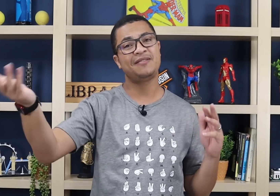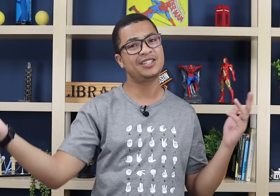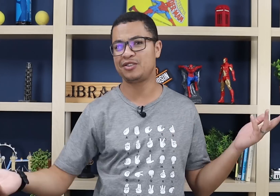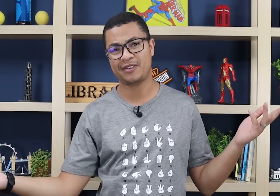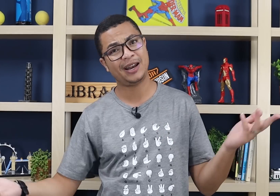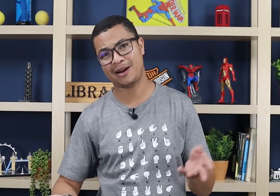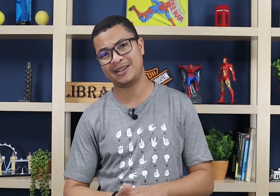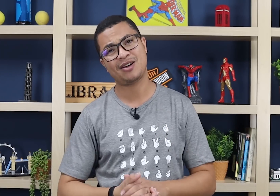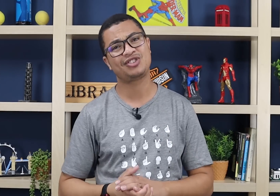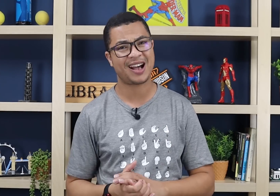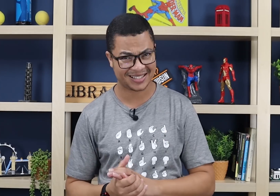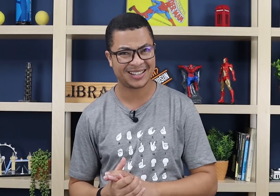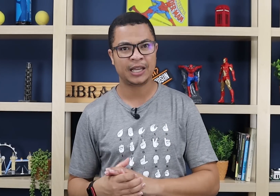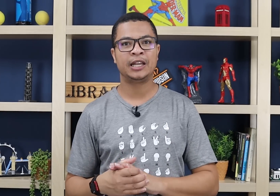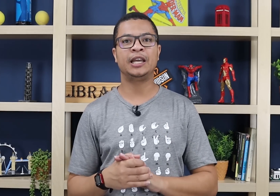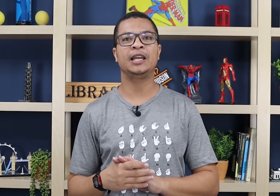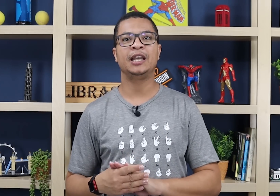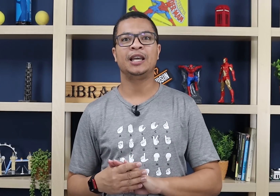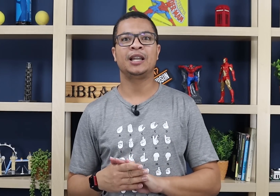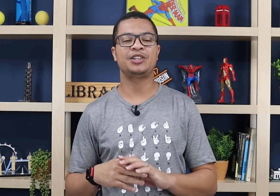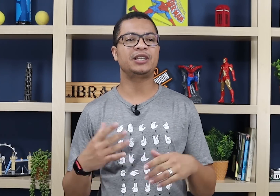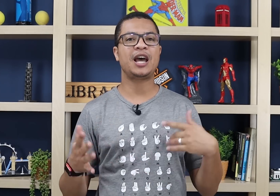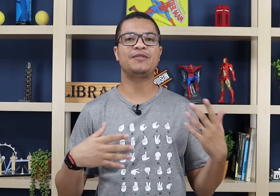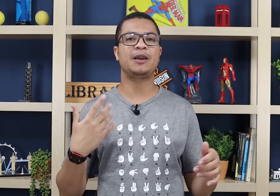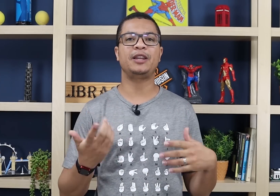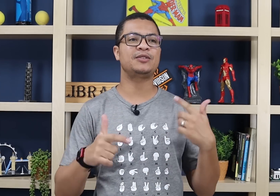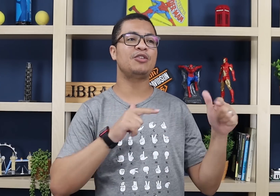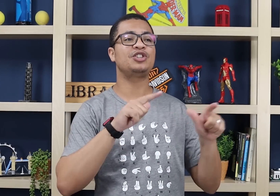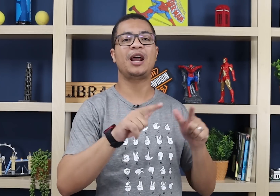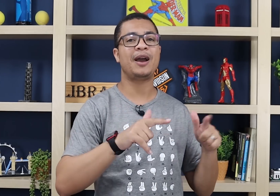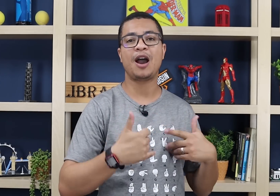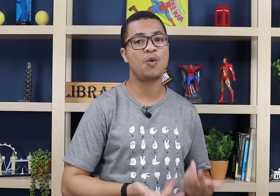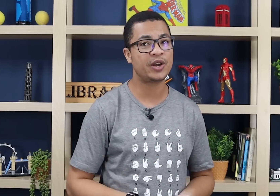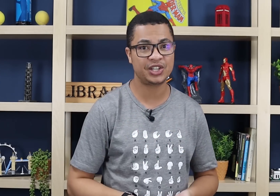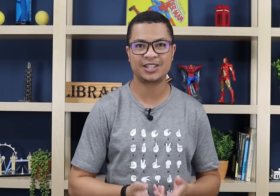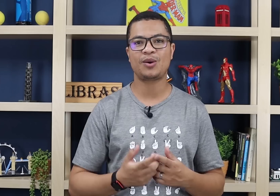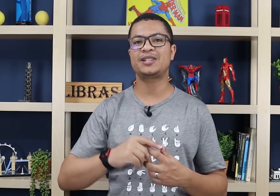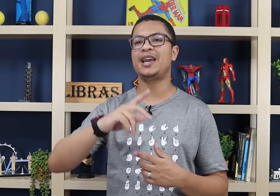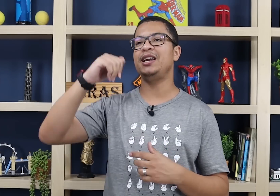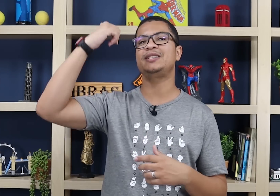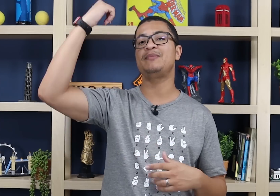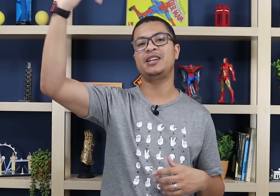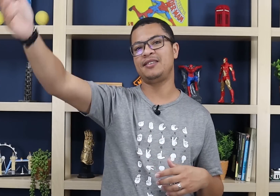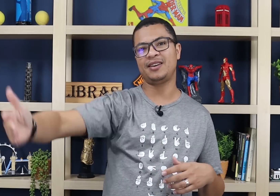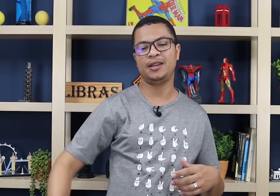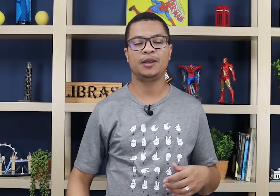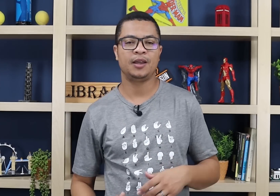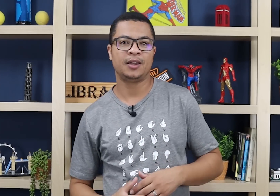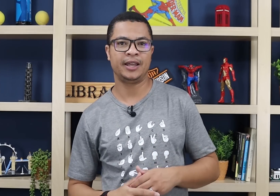que vem você já não vai lembrar mais sinal de casa, né? Não adianta nada você aprender o sinal de trabalhar hoje e só usar ele semana que vem, né?